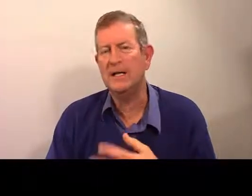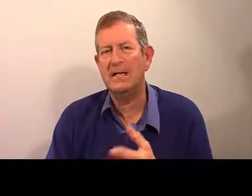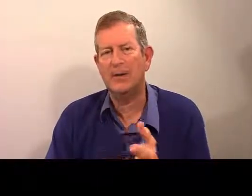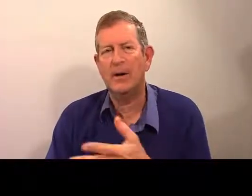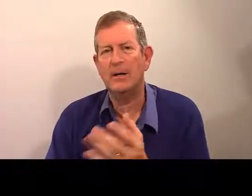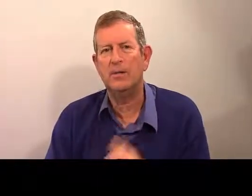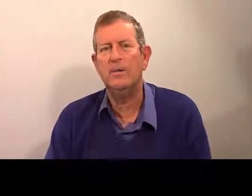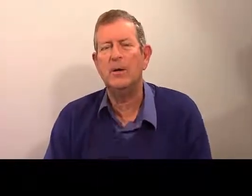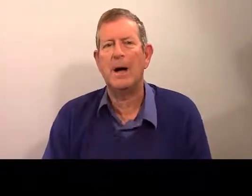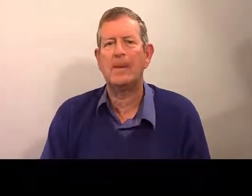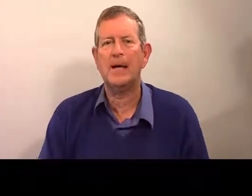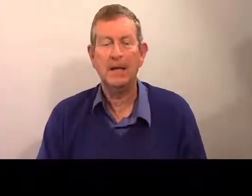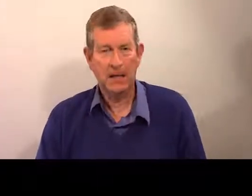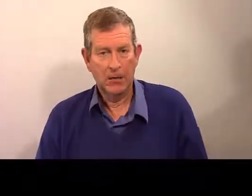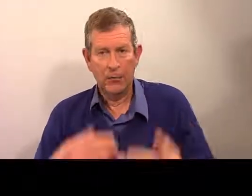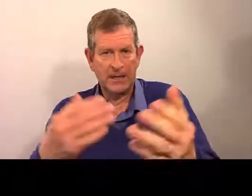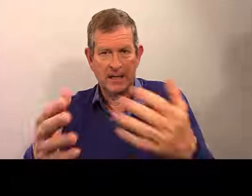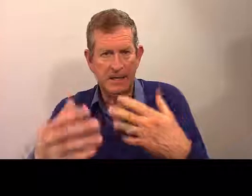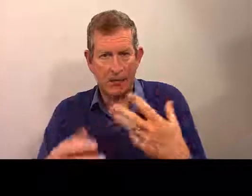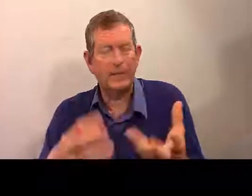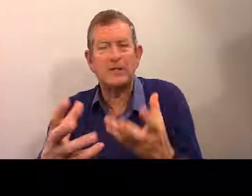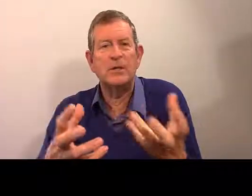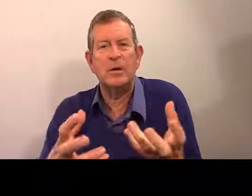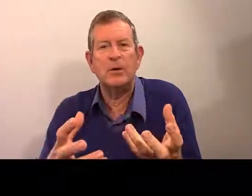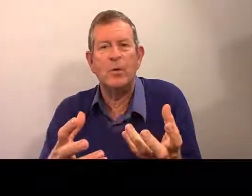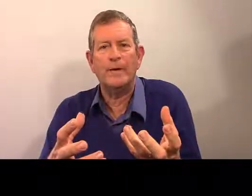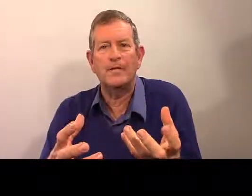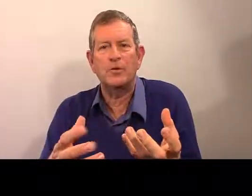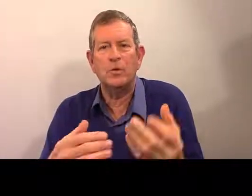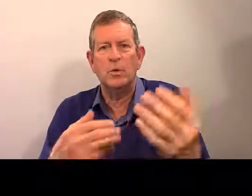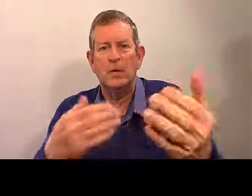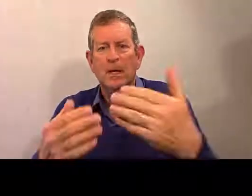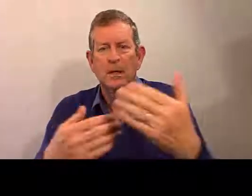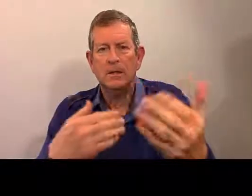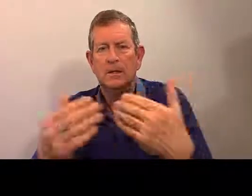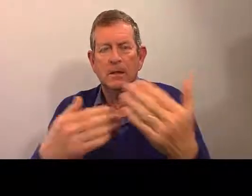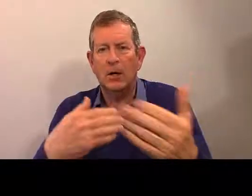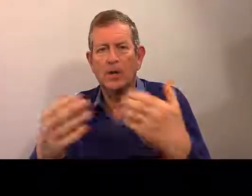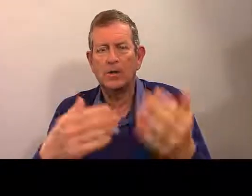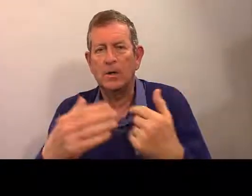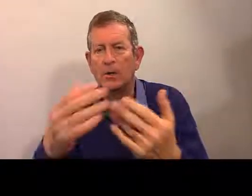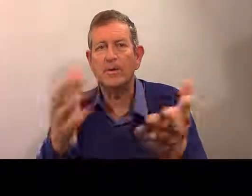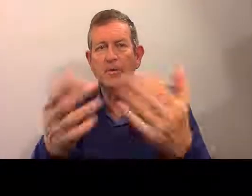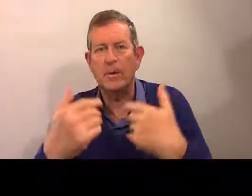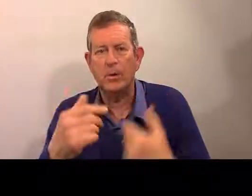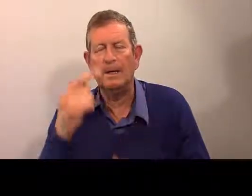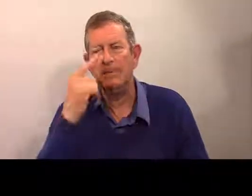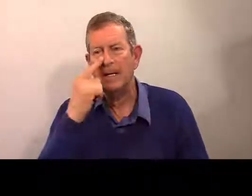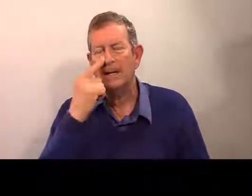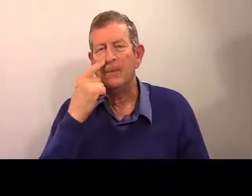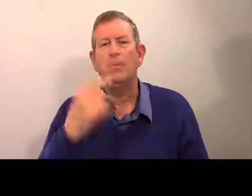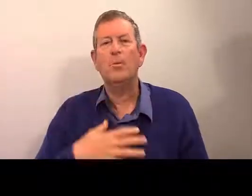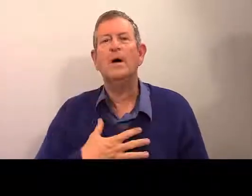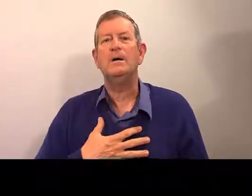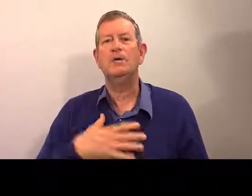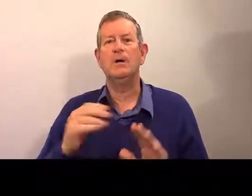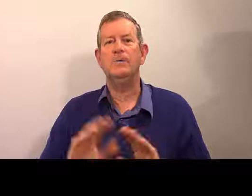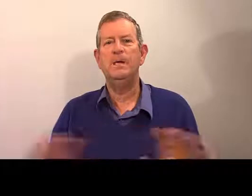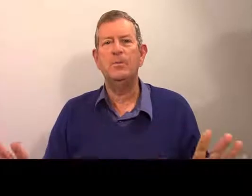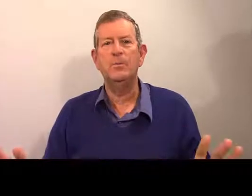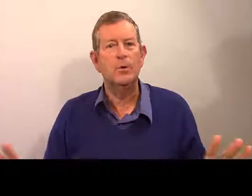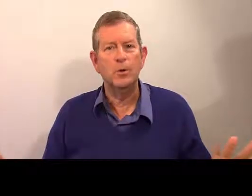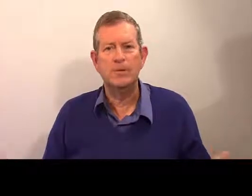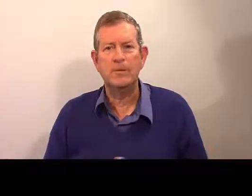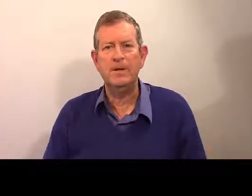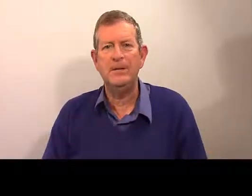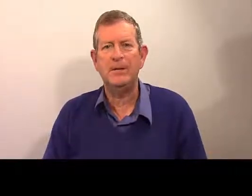allez avoir une vidéo après. Vous allez... On va simuler une conversation entre vous et moi. Mais pour moi, j'ai